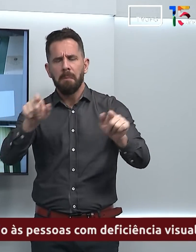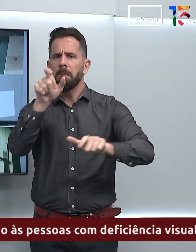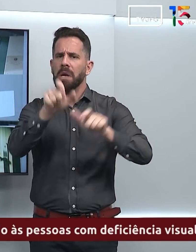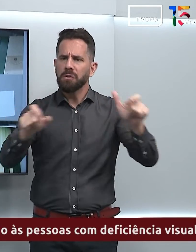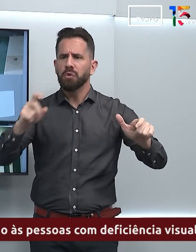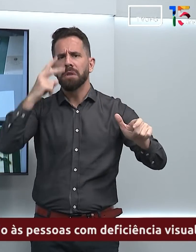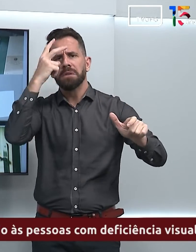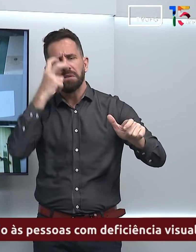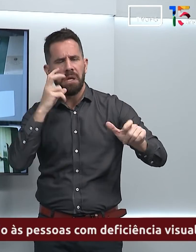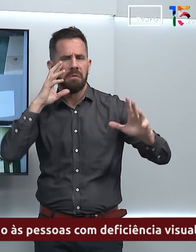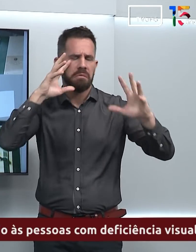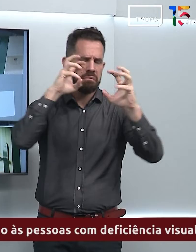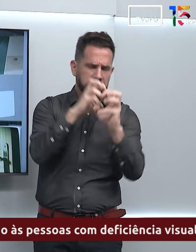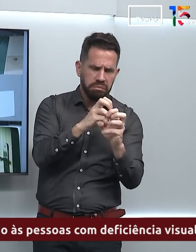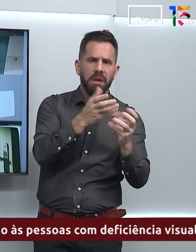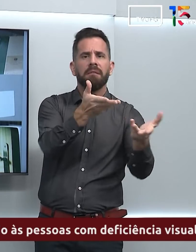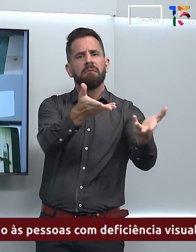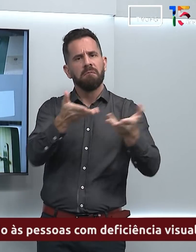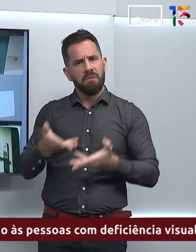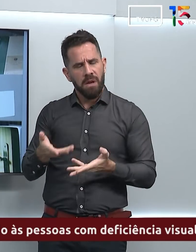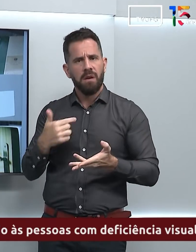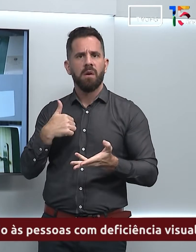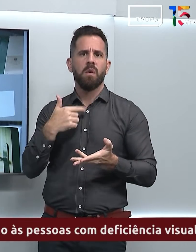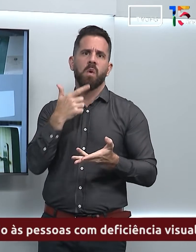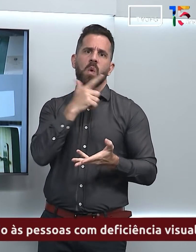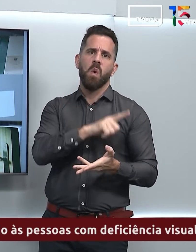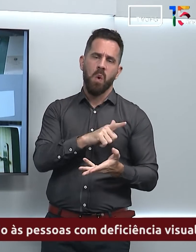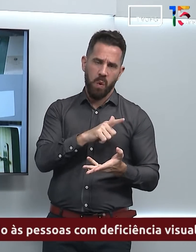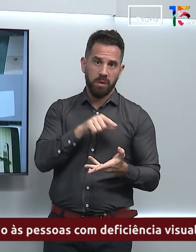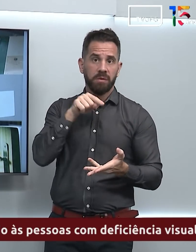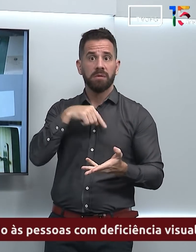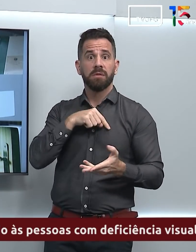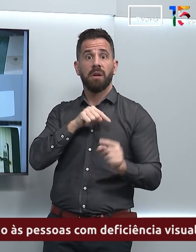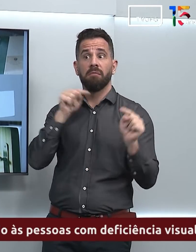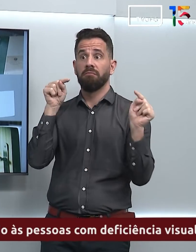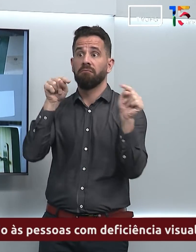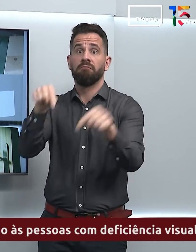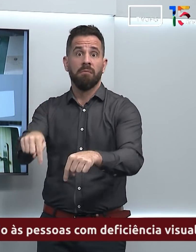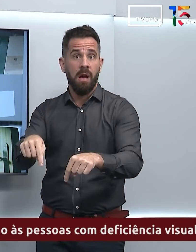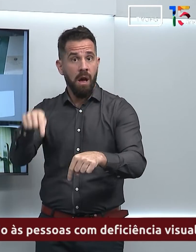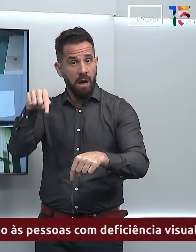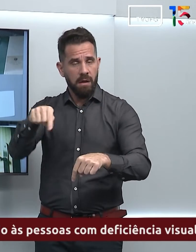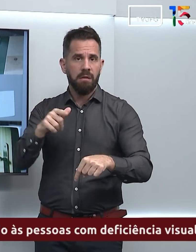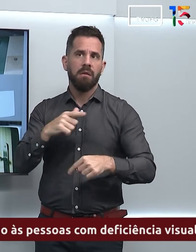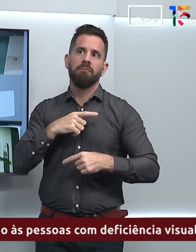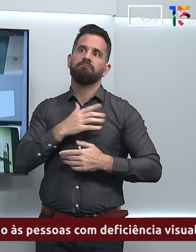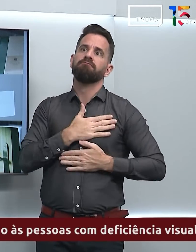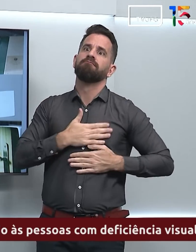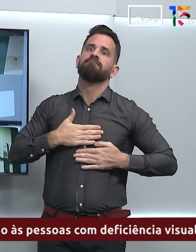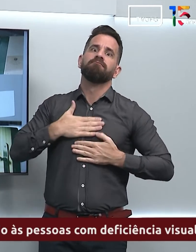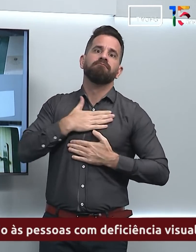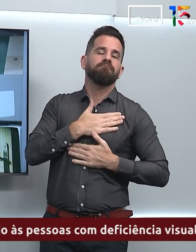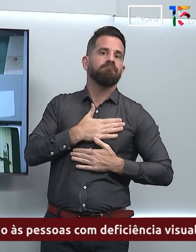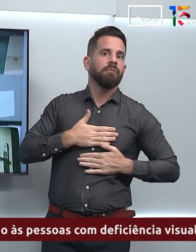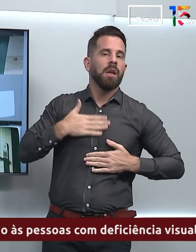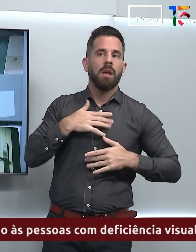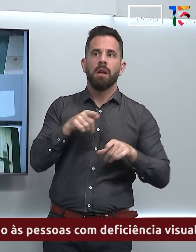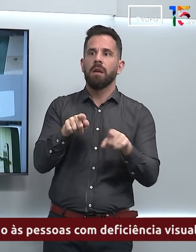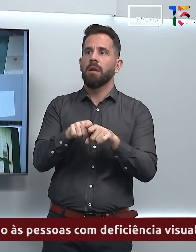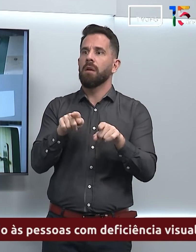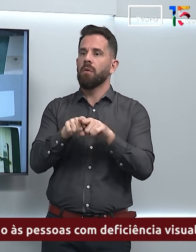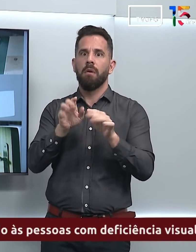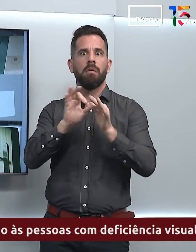para que a gente possa auxiliar, para que ele faça aquilo que ele necessita fazer para